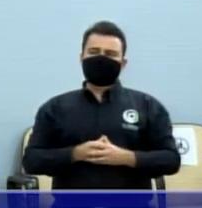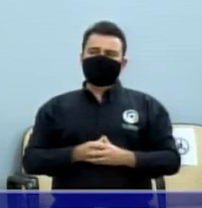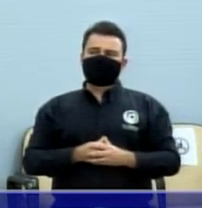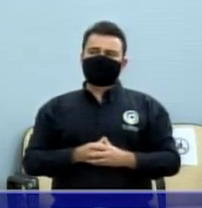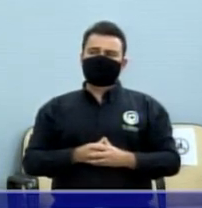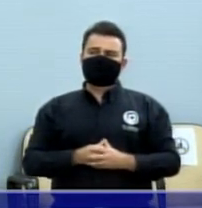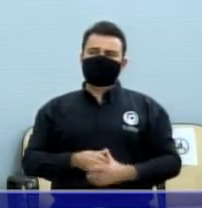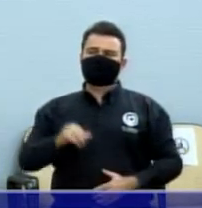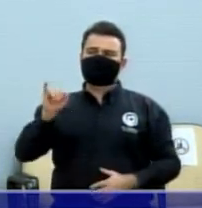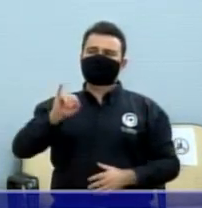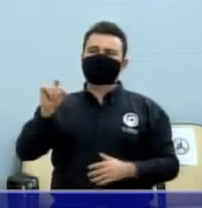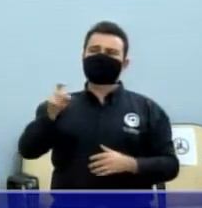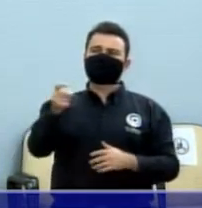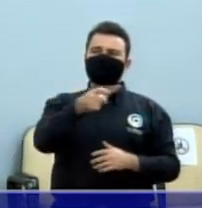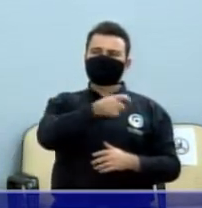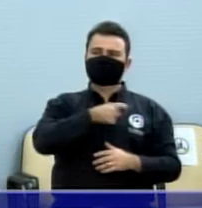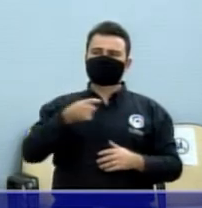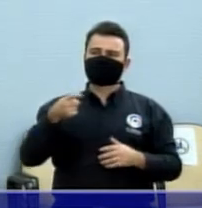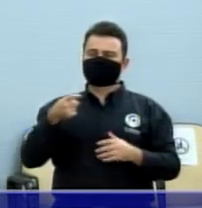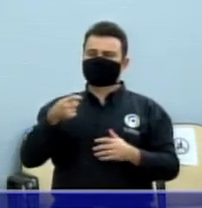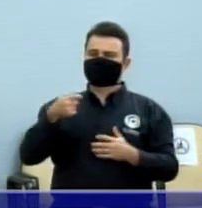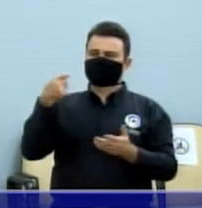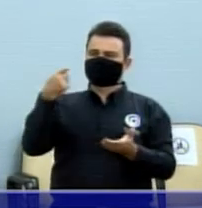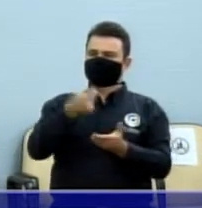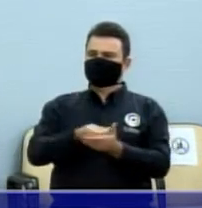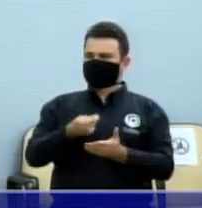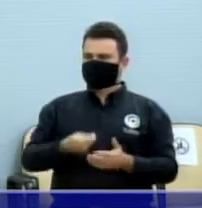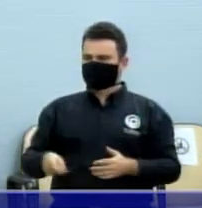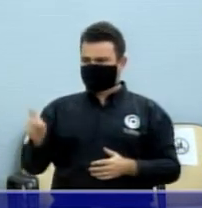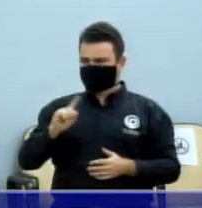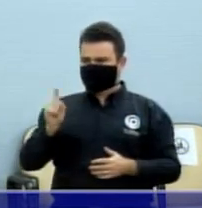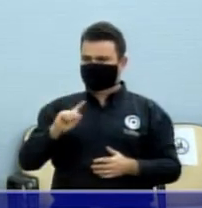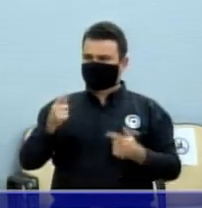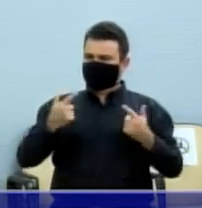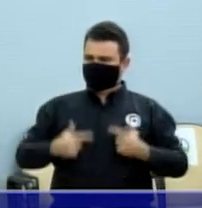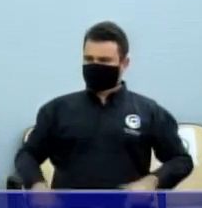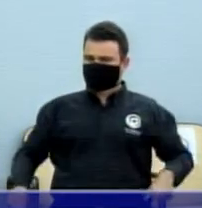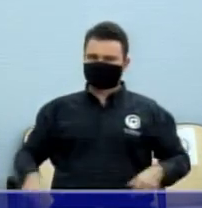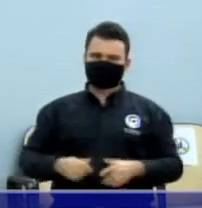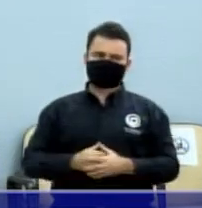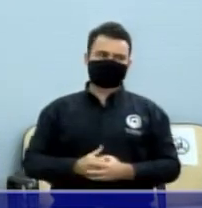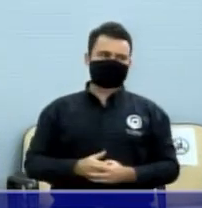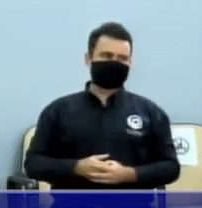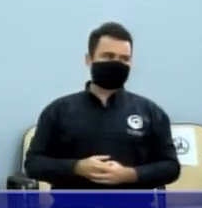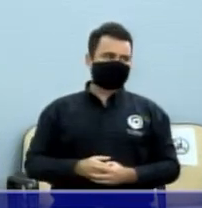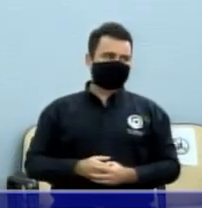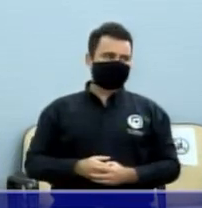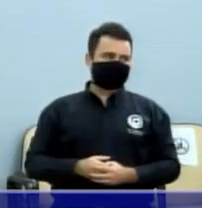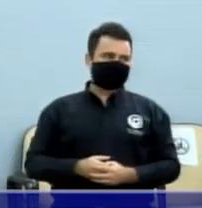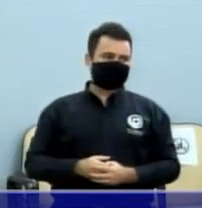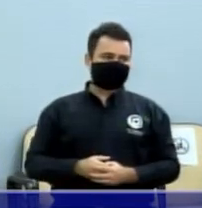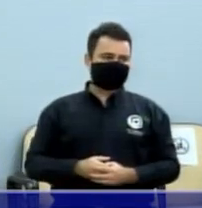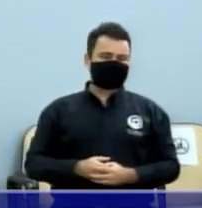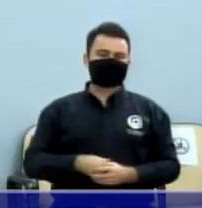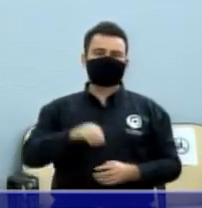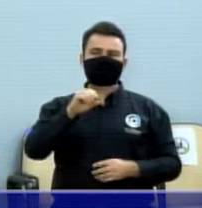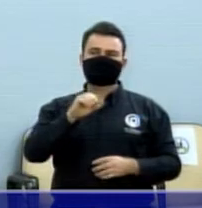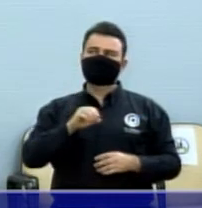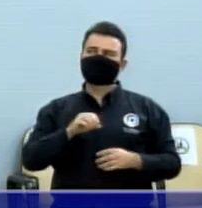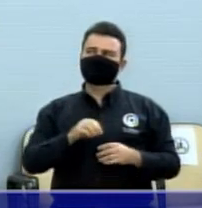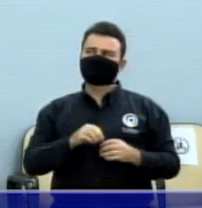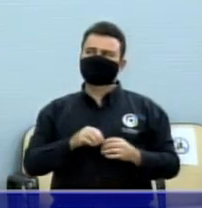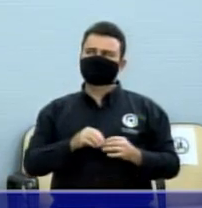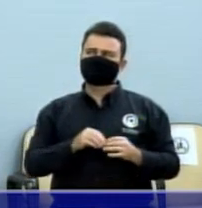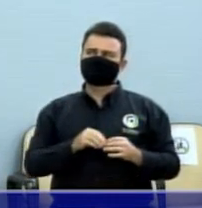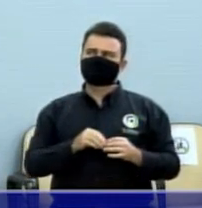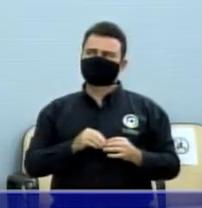isenção de pagamento de taxa utilizada pelo velório. Essa dá um pouco de despesa para o município, para isso, uma baixa renda, uma baixa renda.